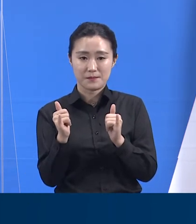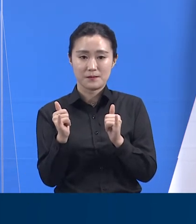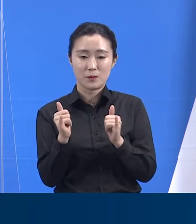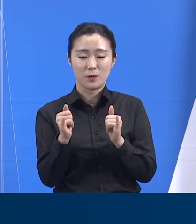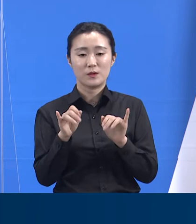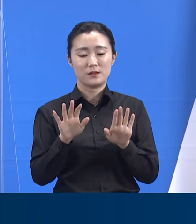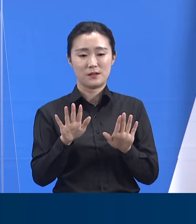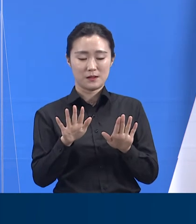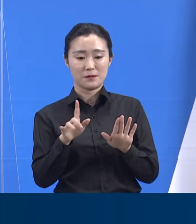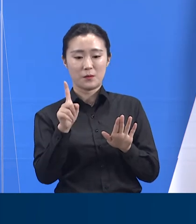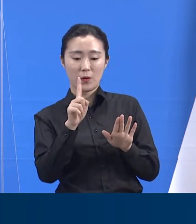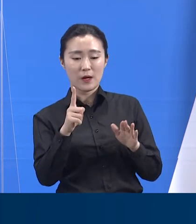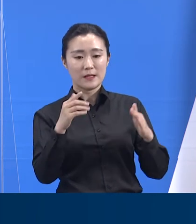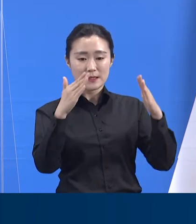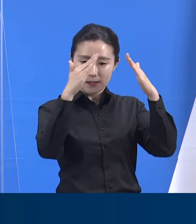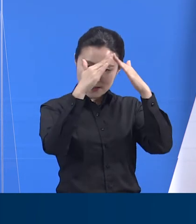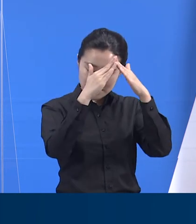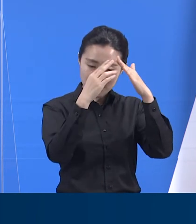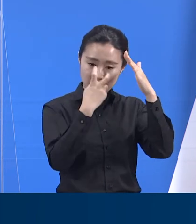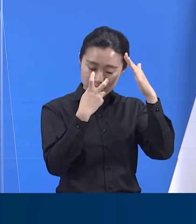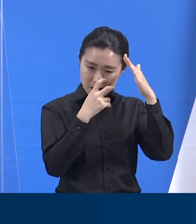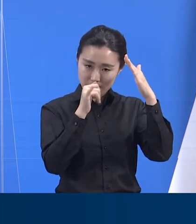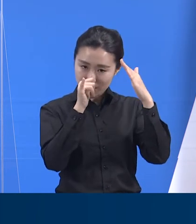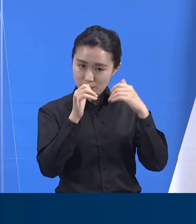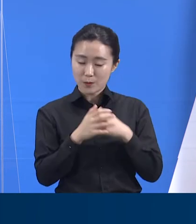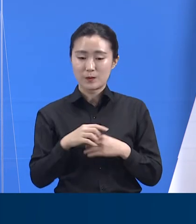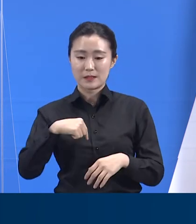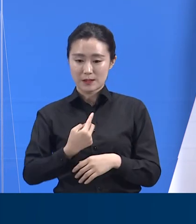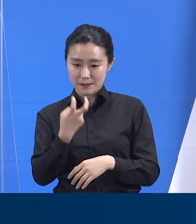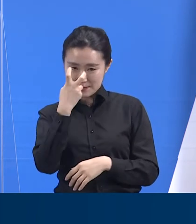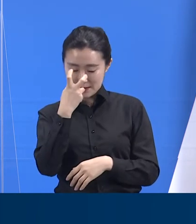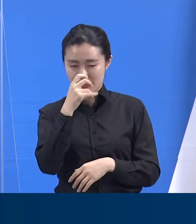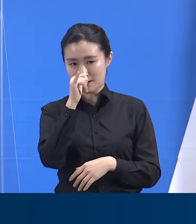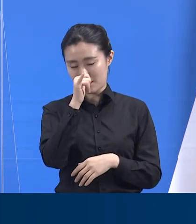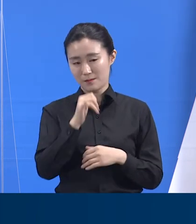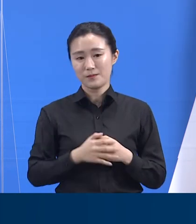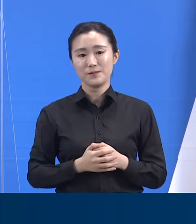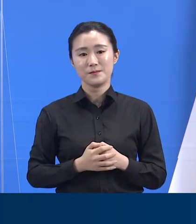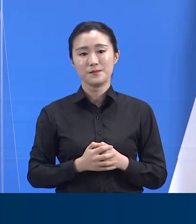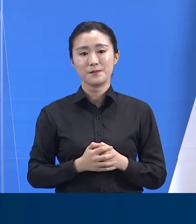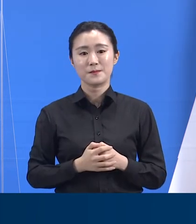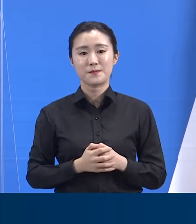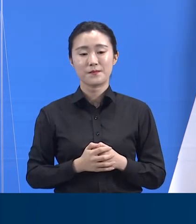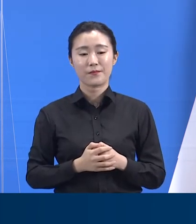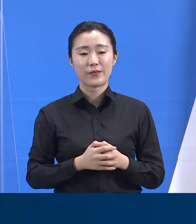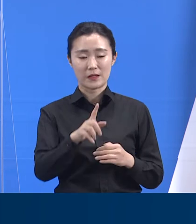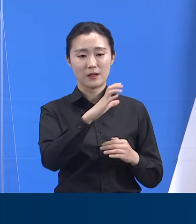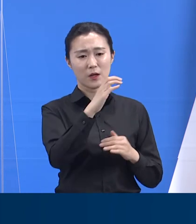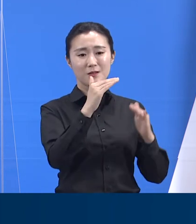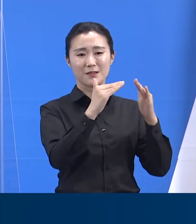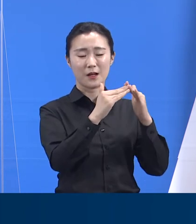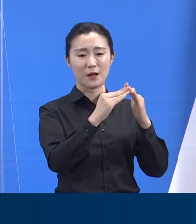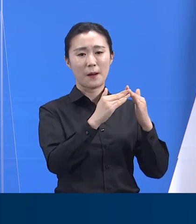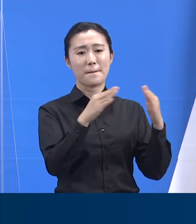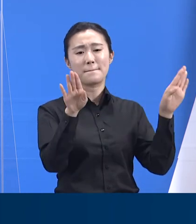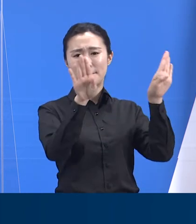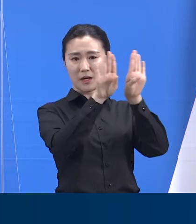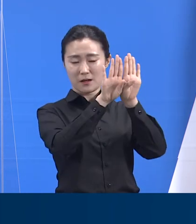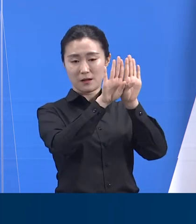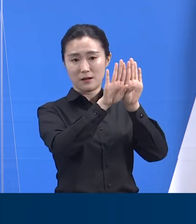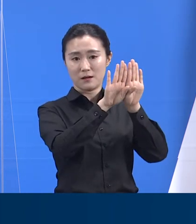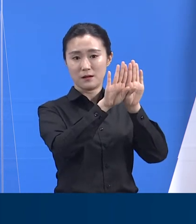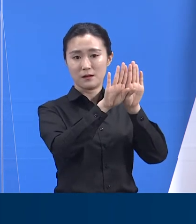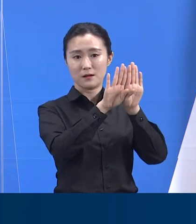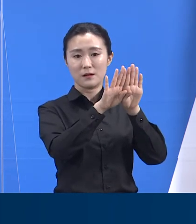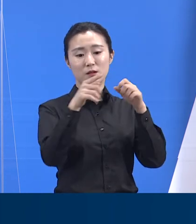감시 조치했습니다. 해당 성당은 오는 23일까지 폐쇄 조치하였으며 초등학교는